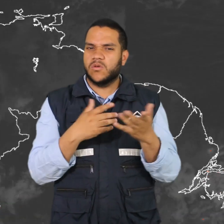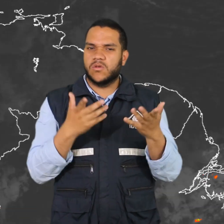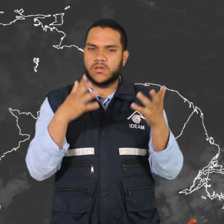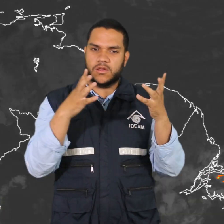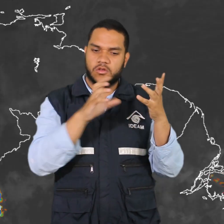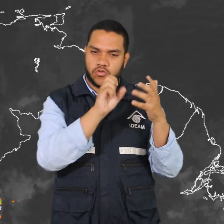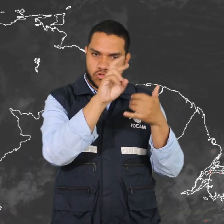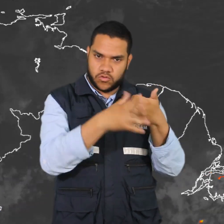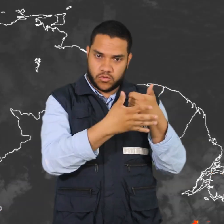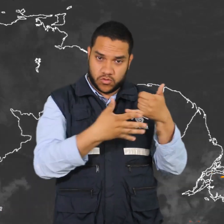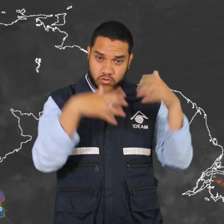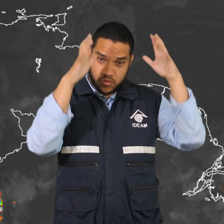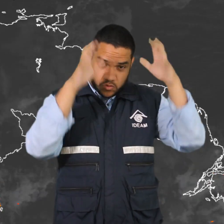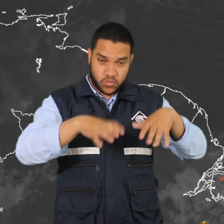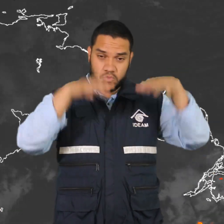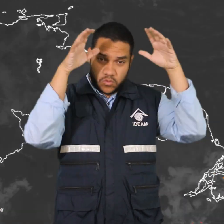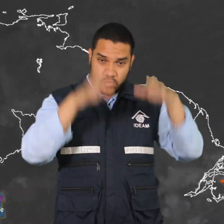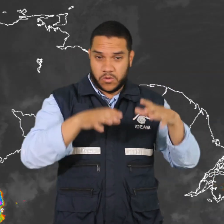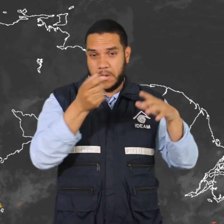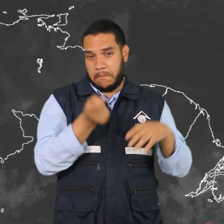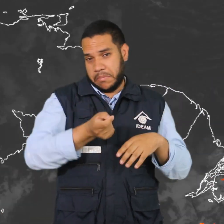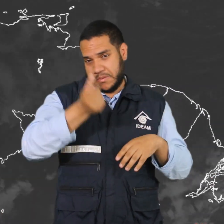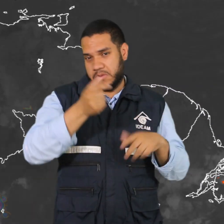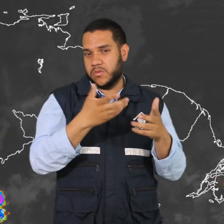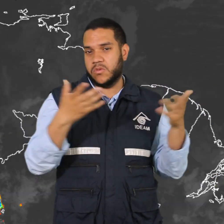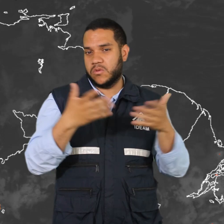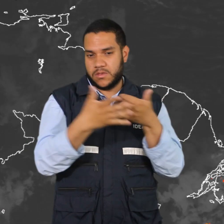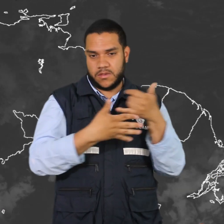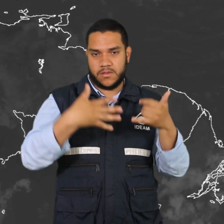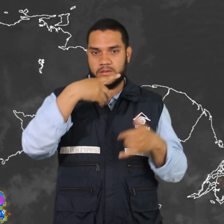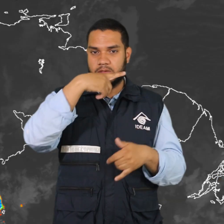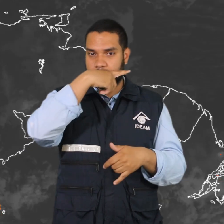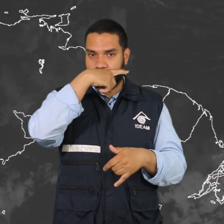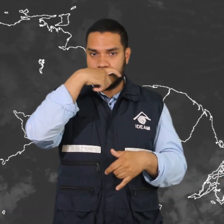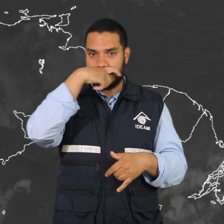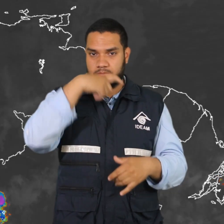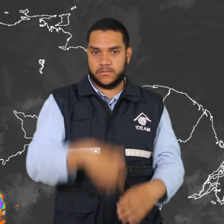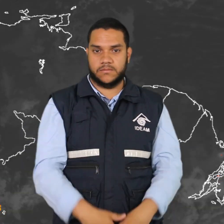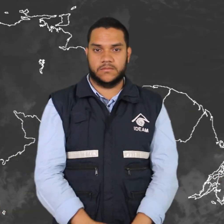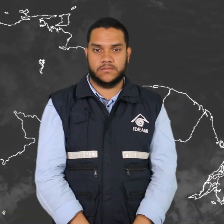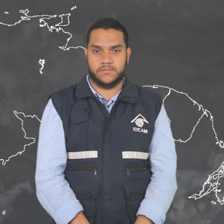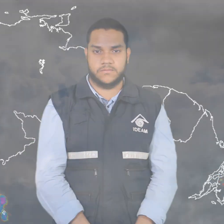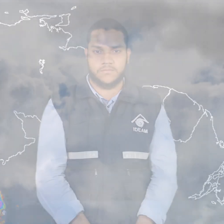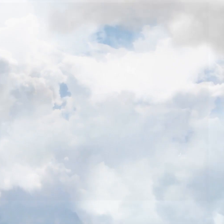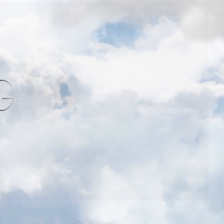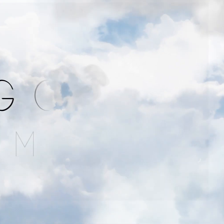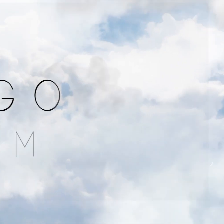del territorio nacional donde se han presentado precipitaciones de carácter ligero especialmente en departamento del amazonas.